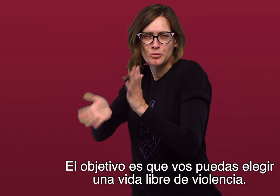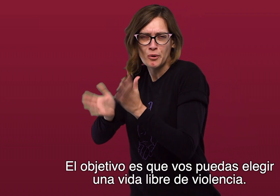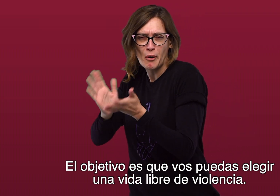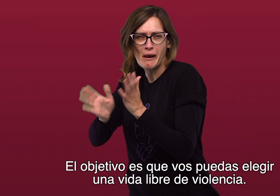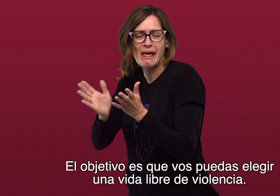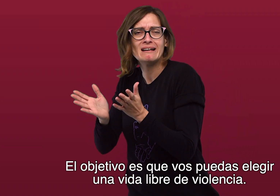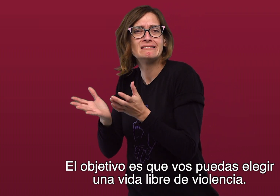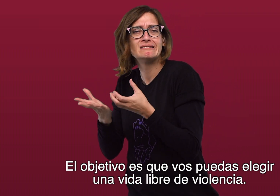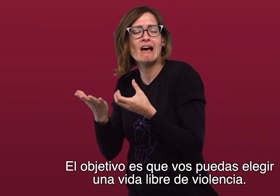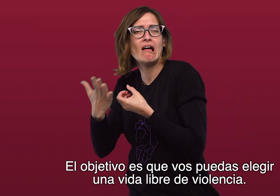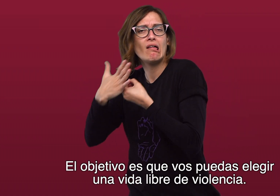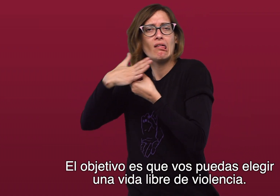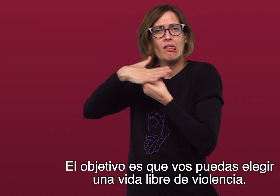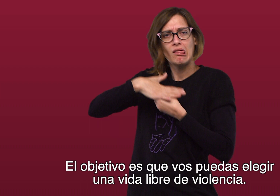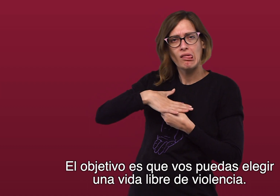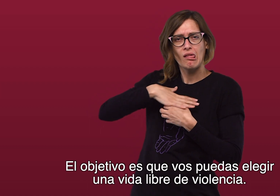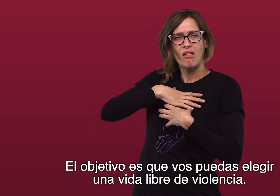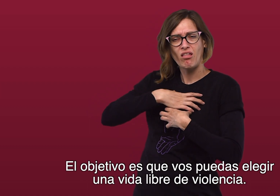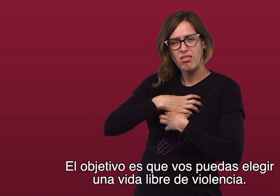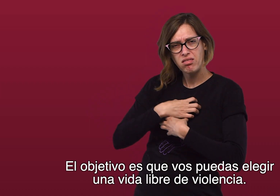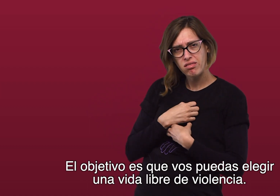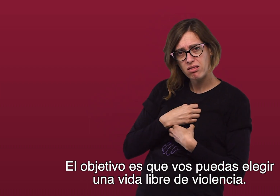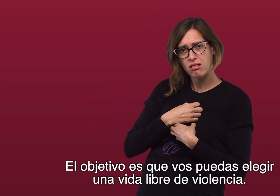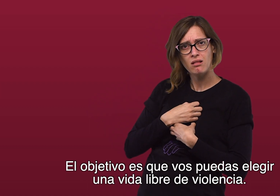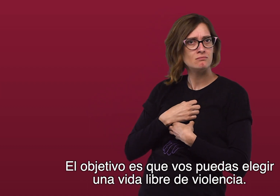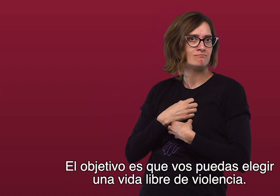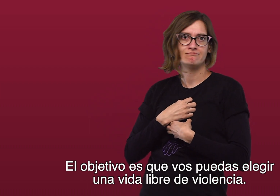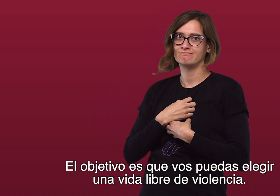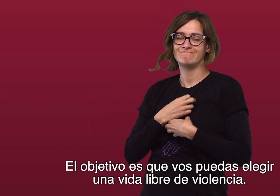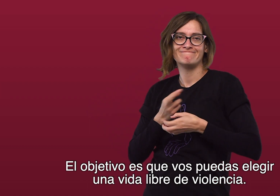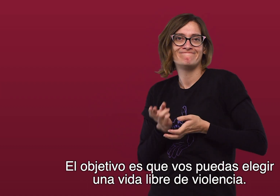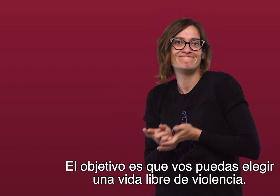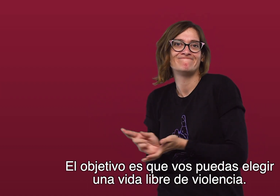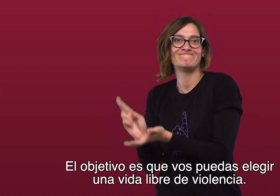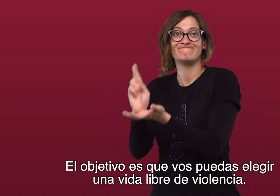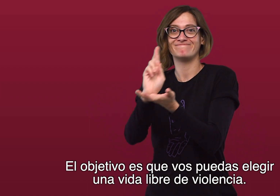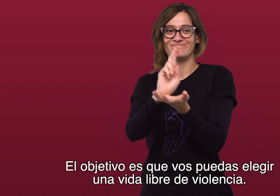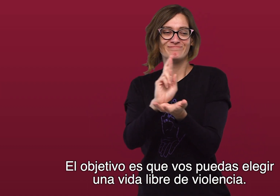una vida libre de violencia